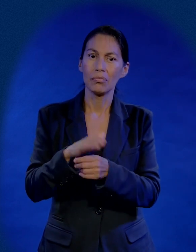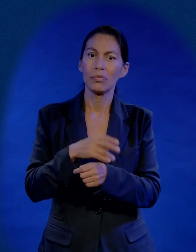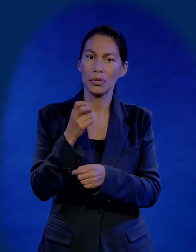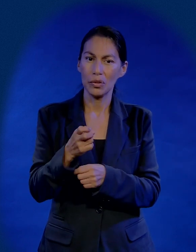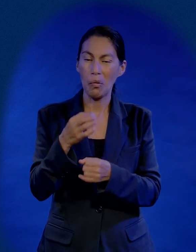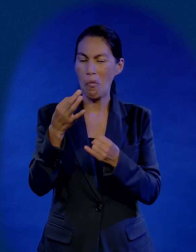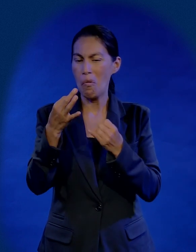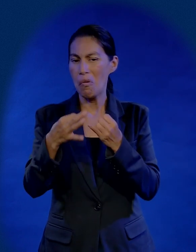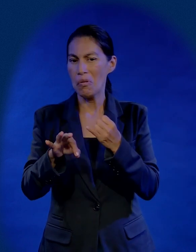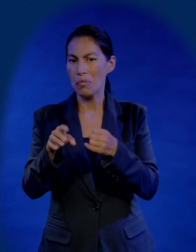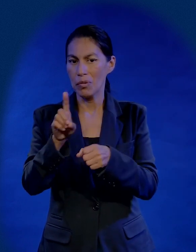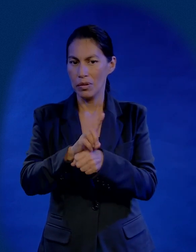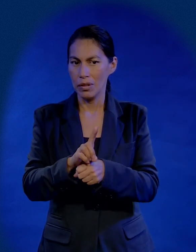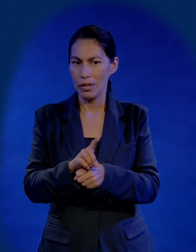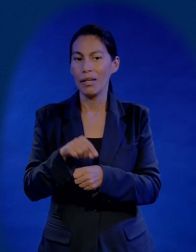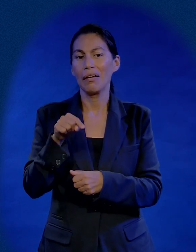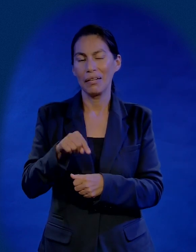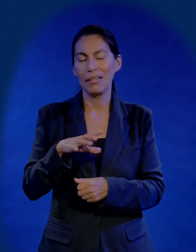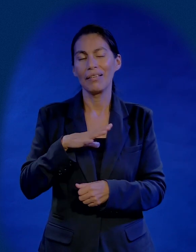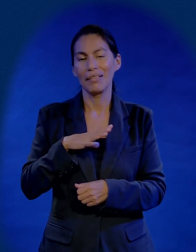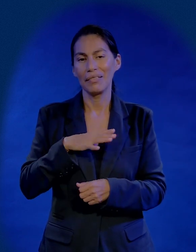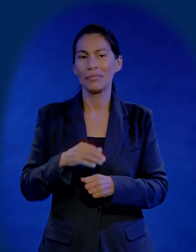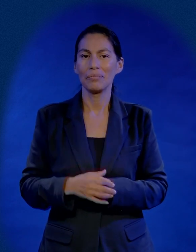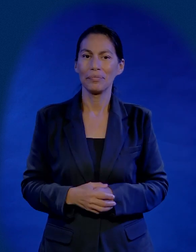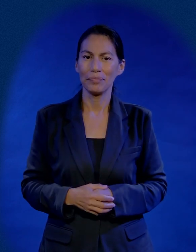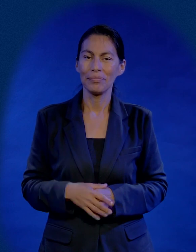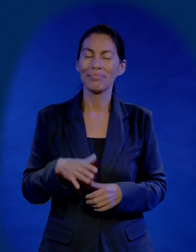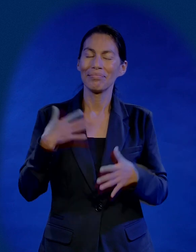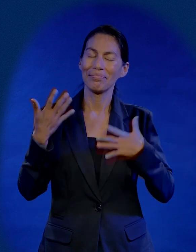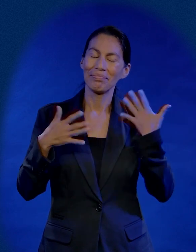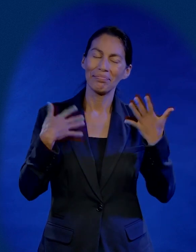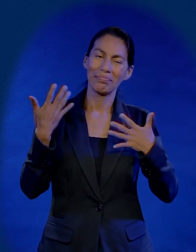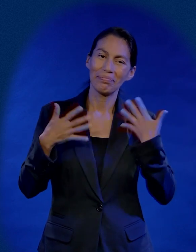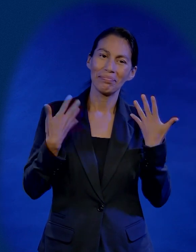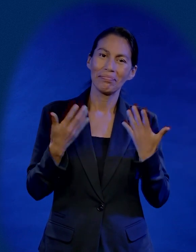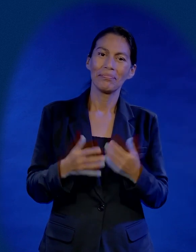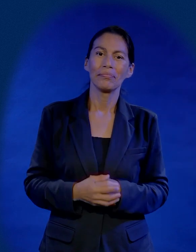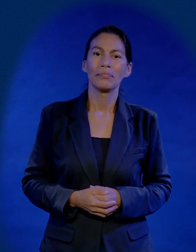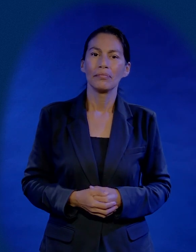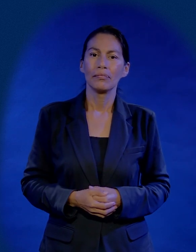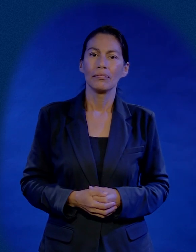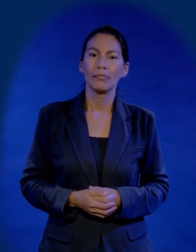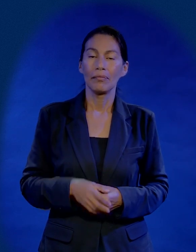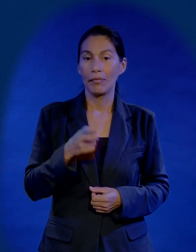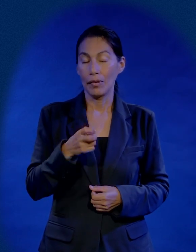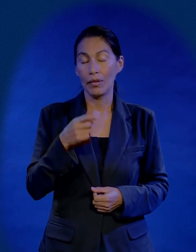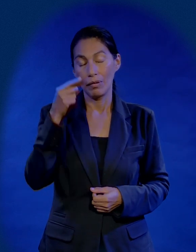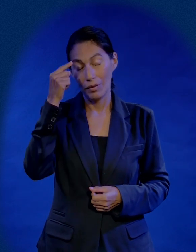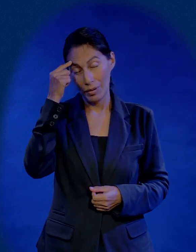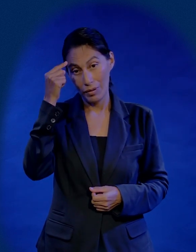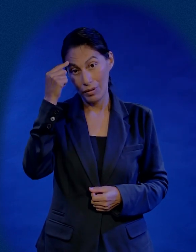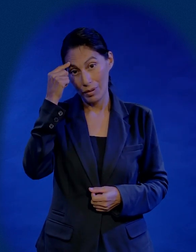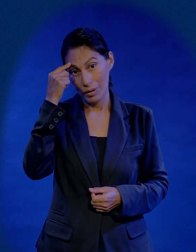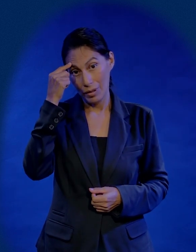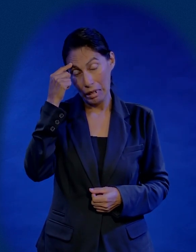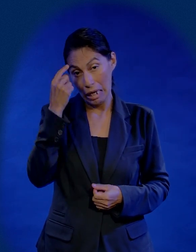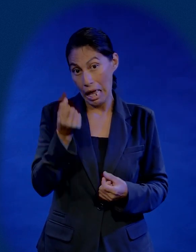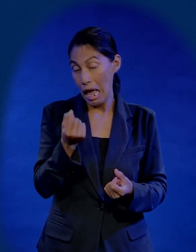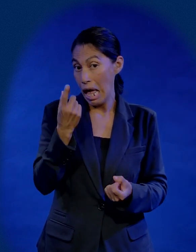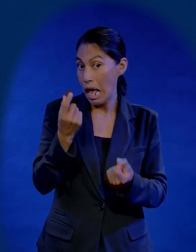pero tomé mi decisión y por eso pasé el último día y aquí estoy estoy muy contenta así que